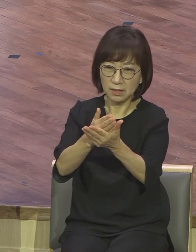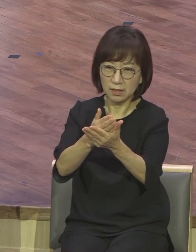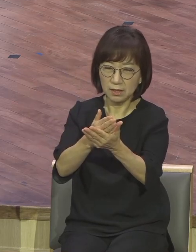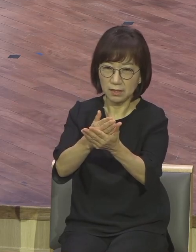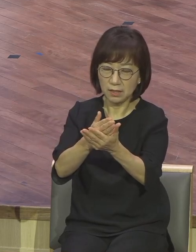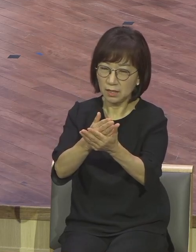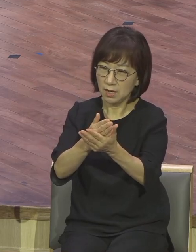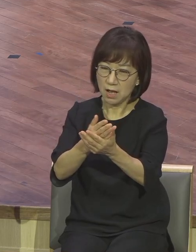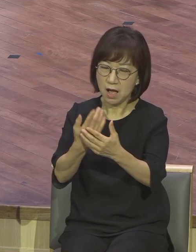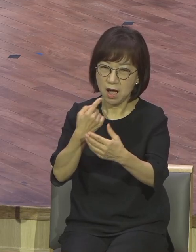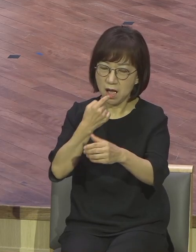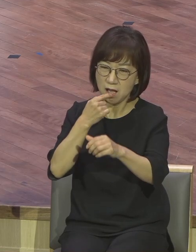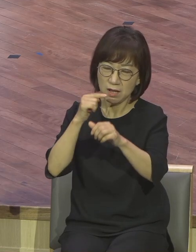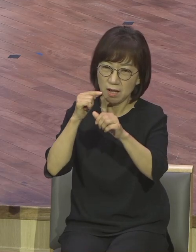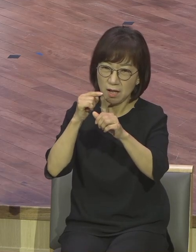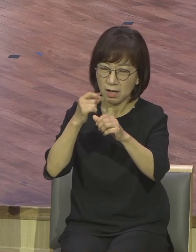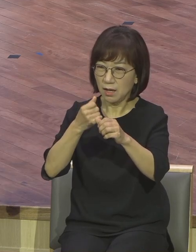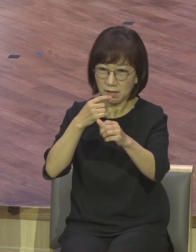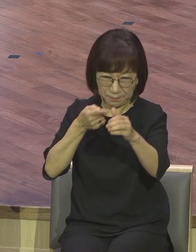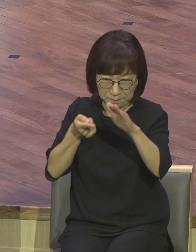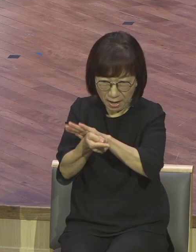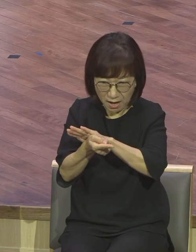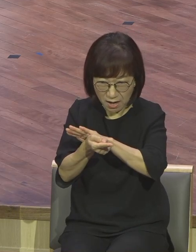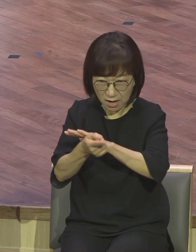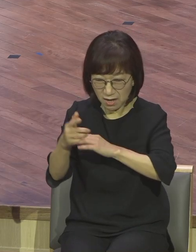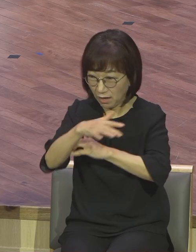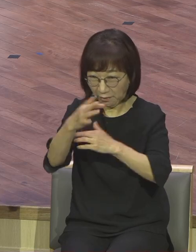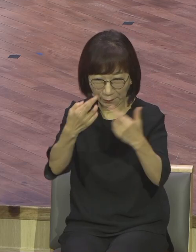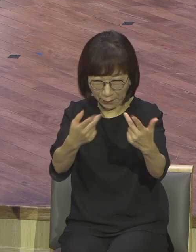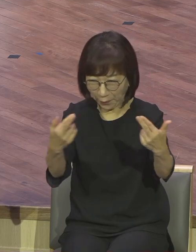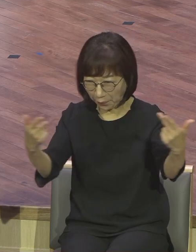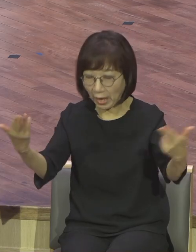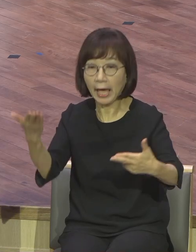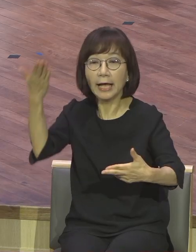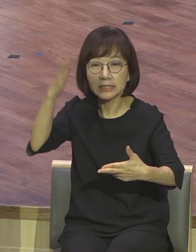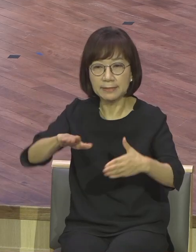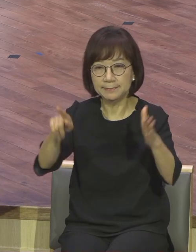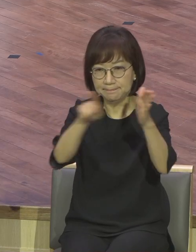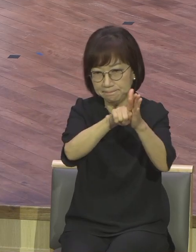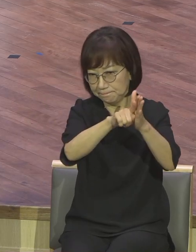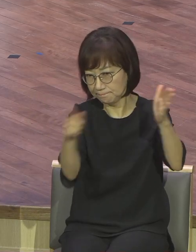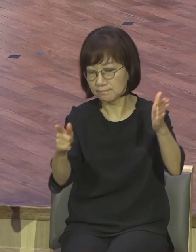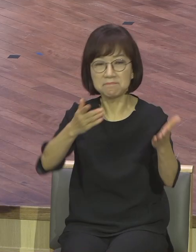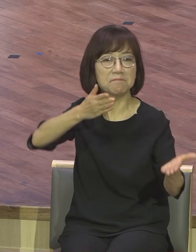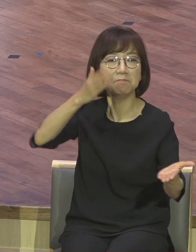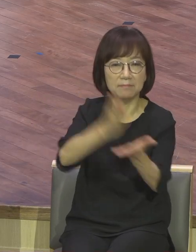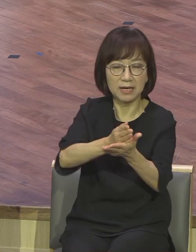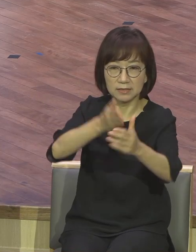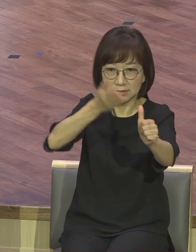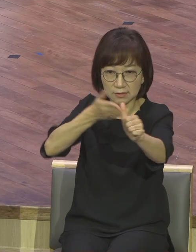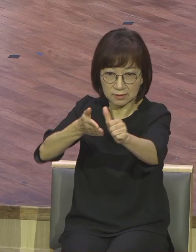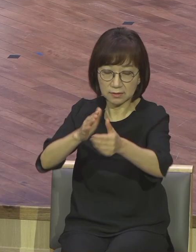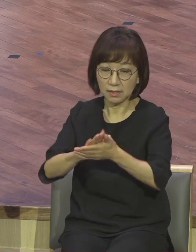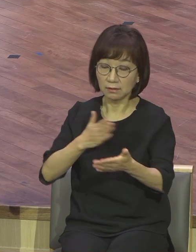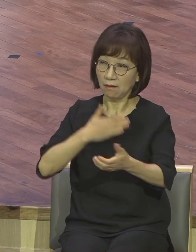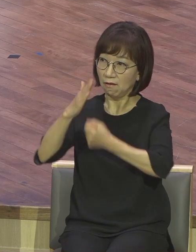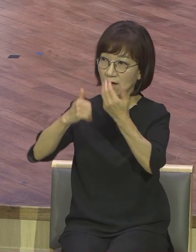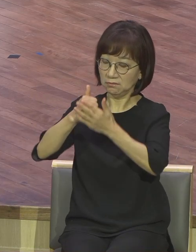이따지라도 흔들리지 마시길 바랍니다. 자녀된 신분과 권세를 누리는 사람은 그 사람으로 그래요.